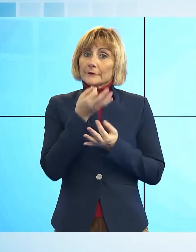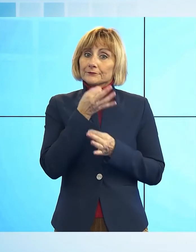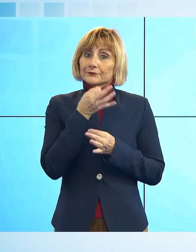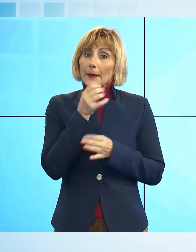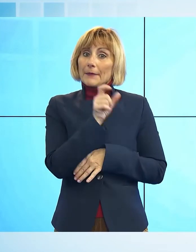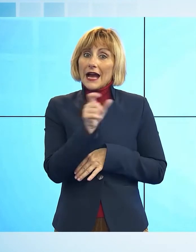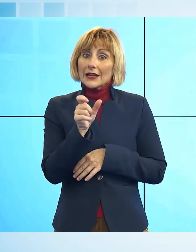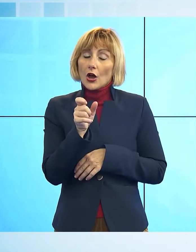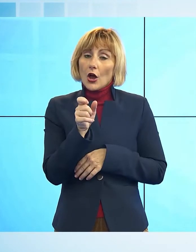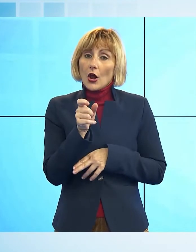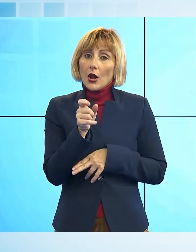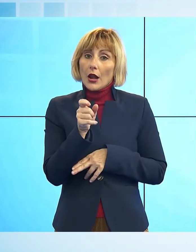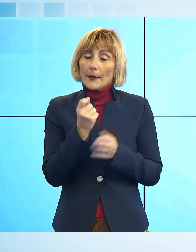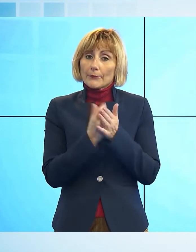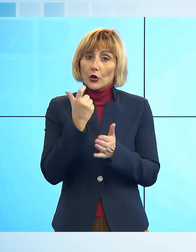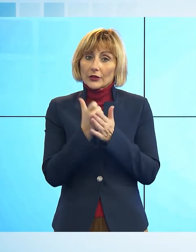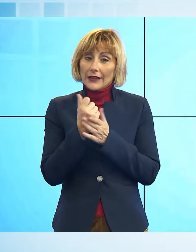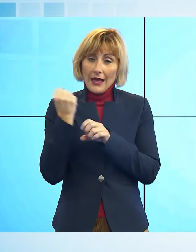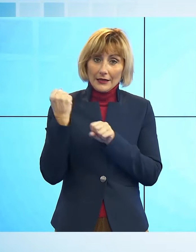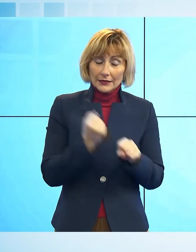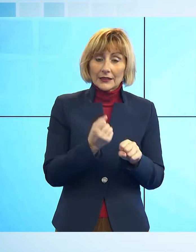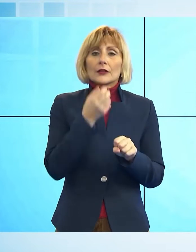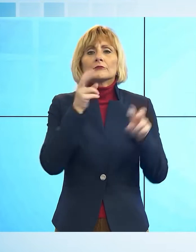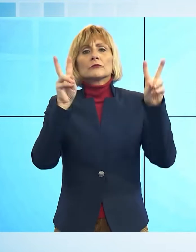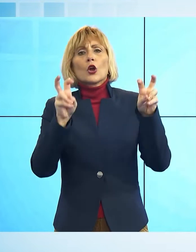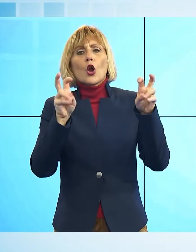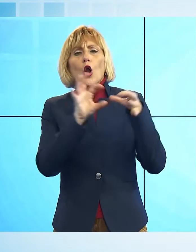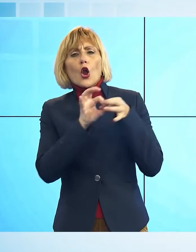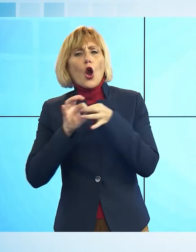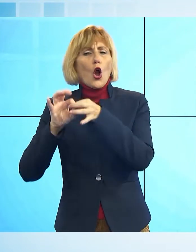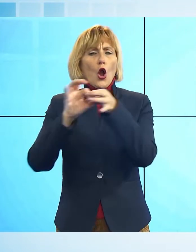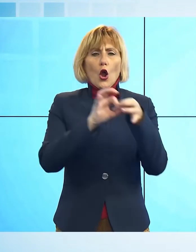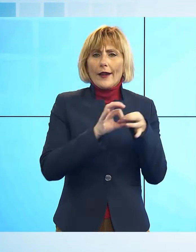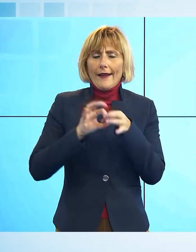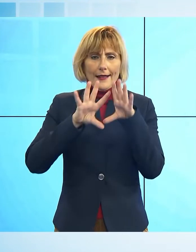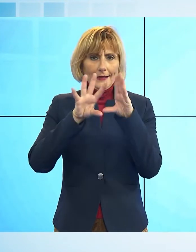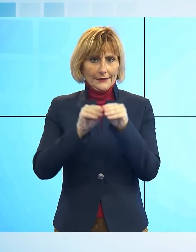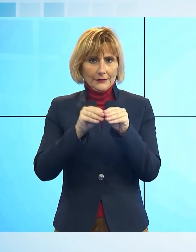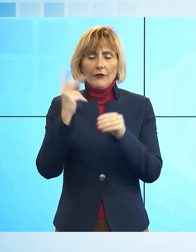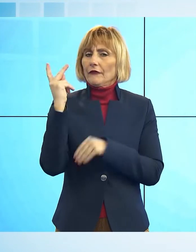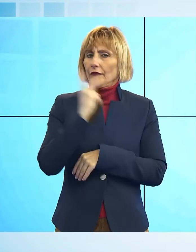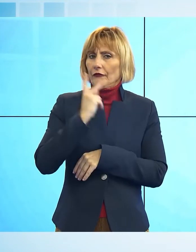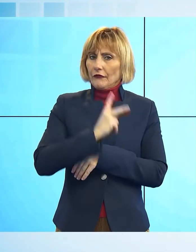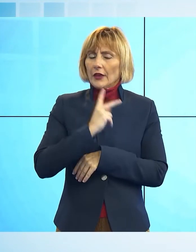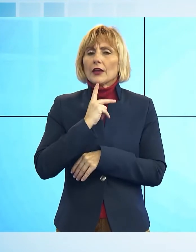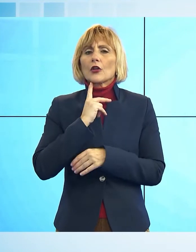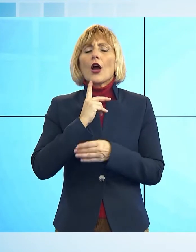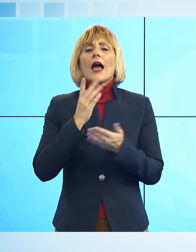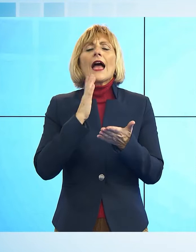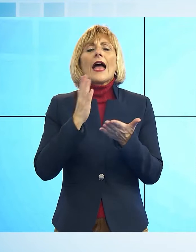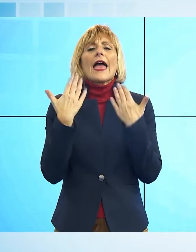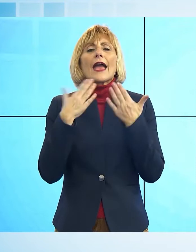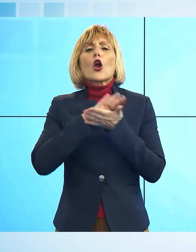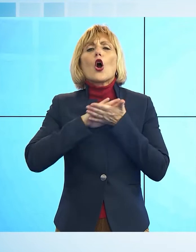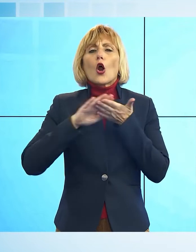progetto saranno tutto è connesso, tant'è vero che non si parla più semplicemente di ecologia, ma